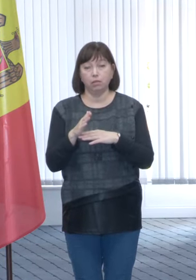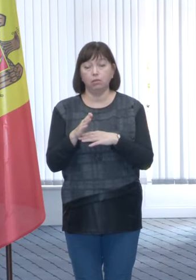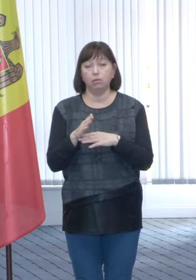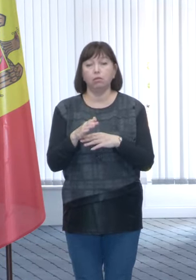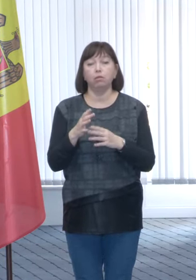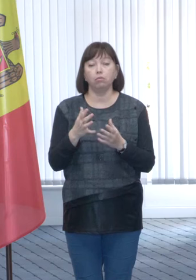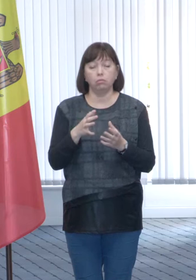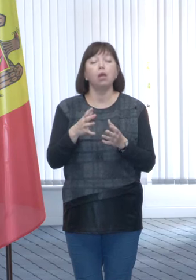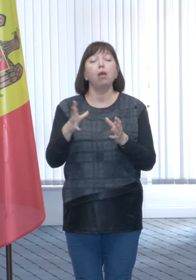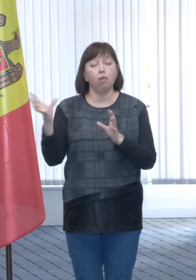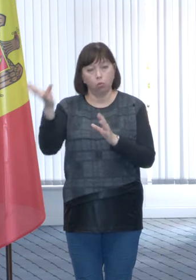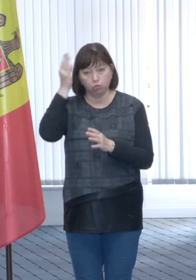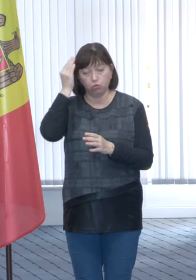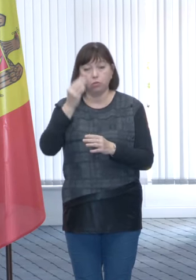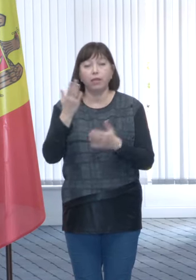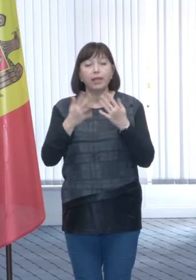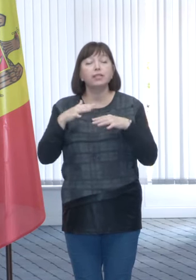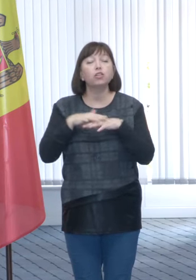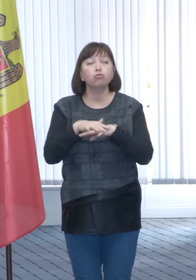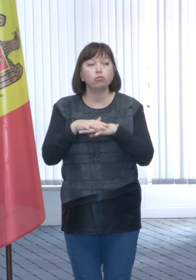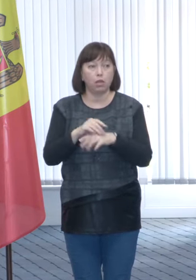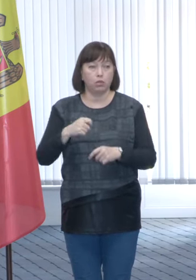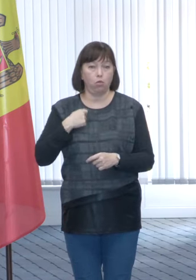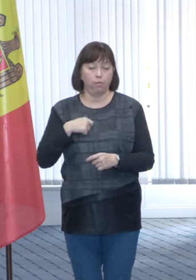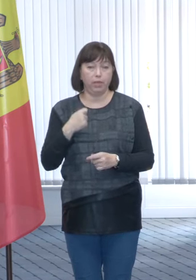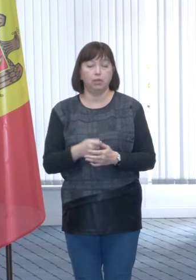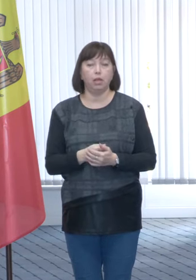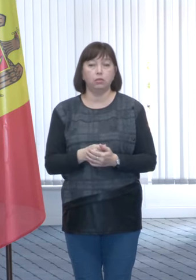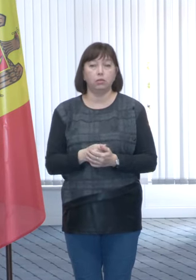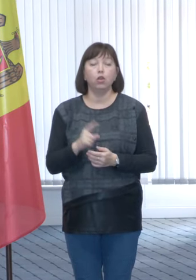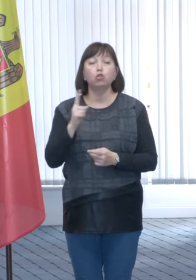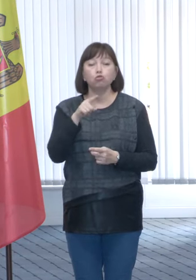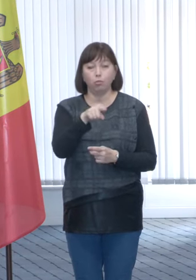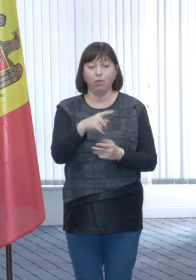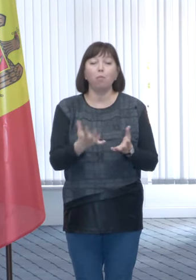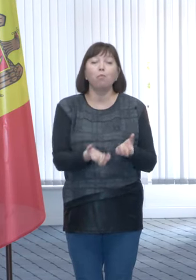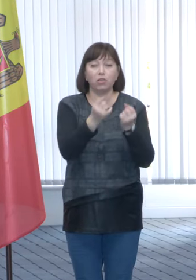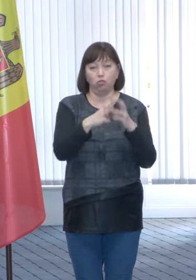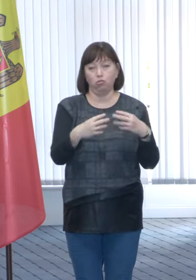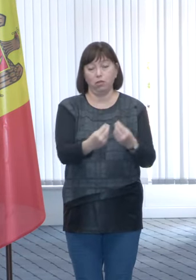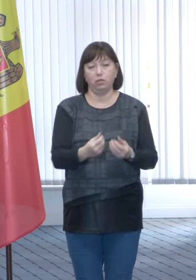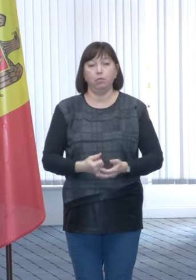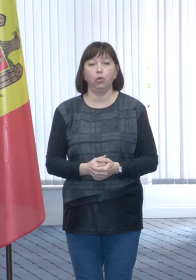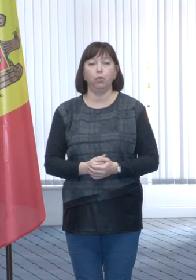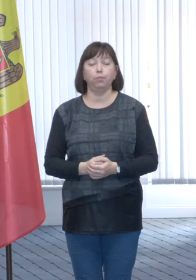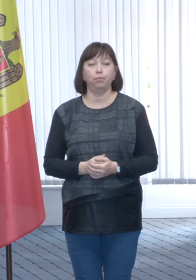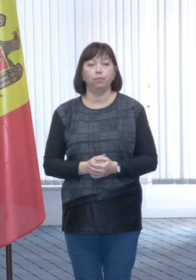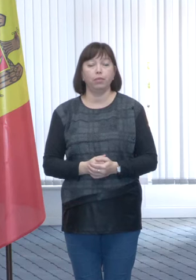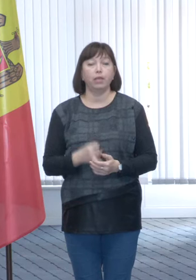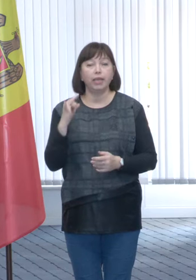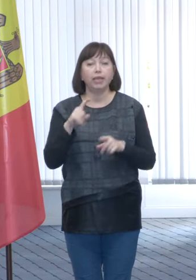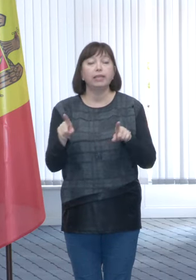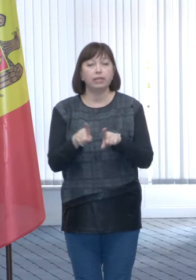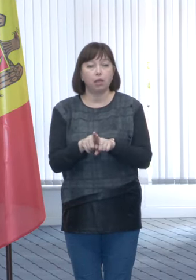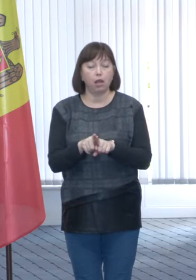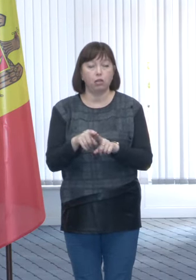luate în calcul atunci când se calculează compensația în sensul care se favorezează gospodăria. Și la fel ca